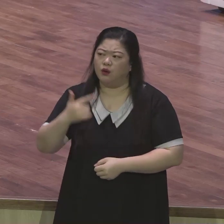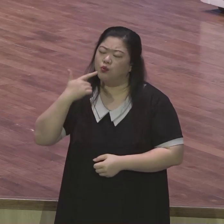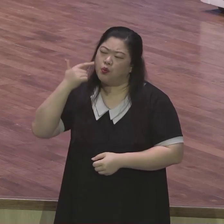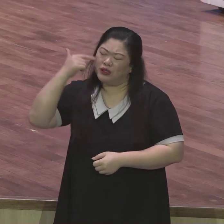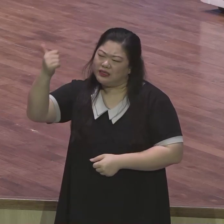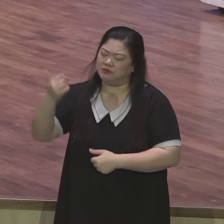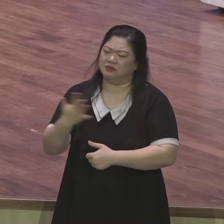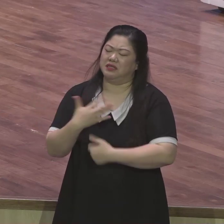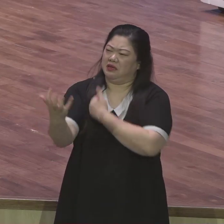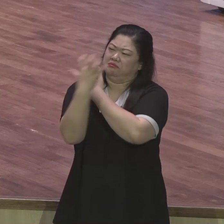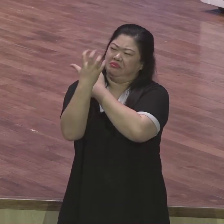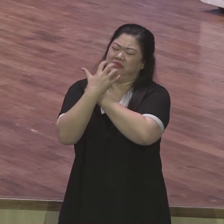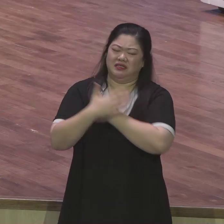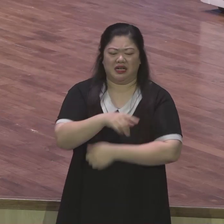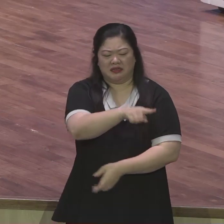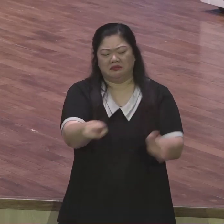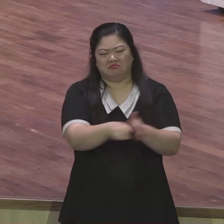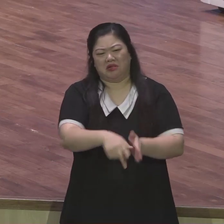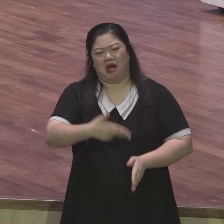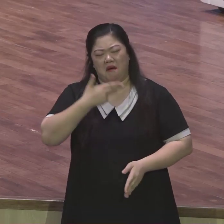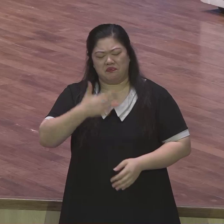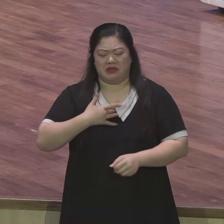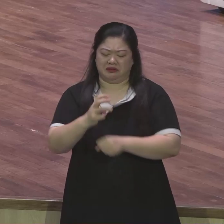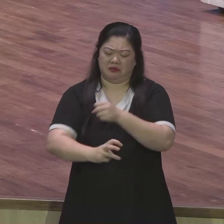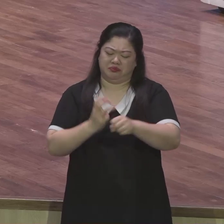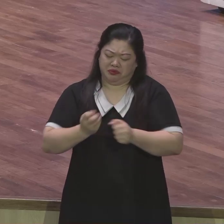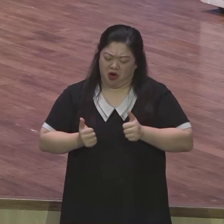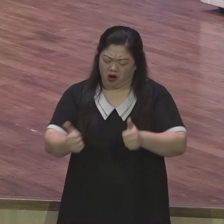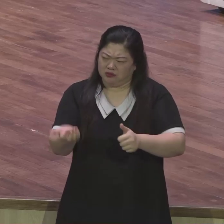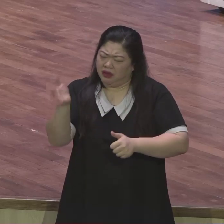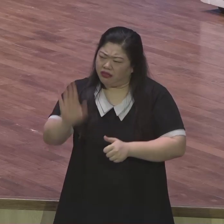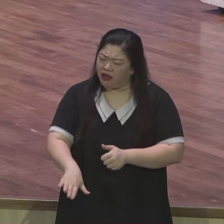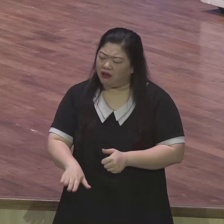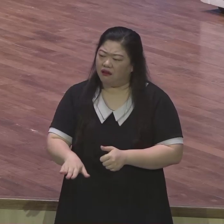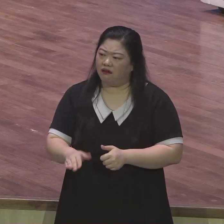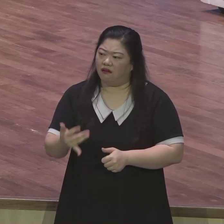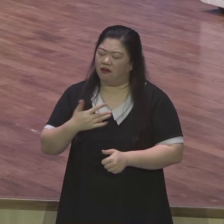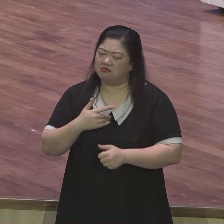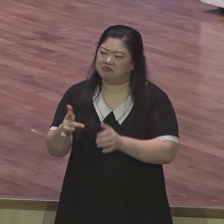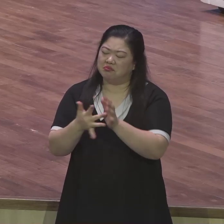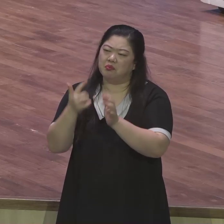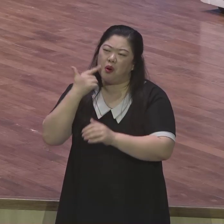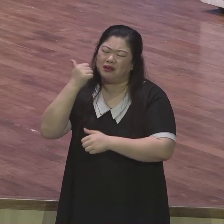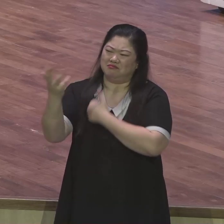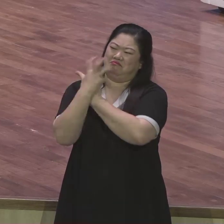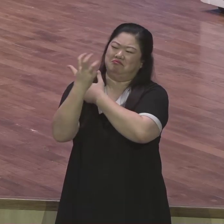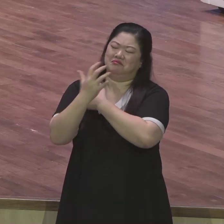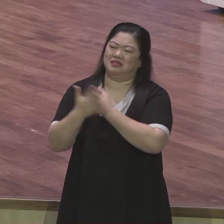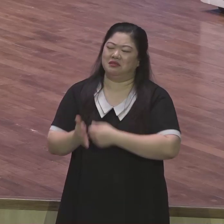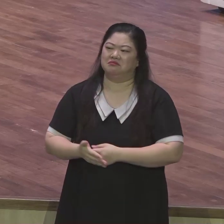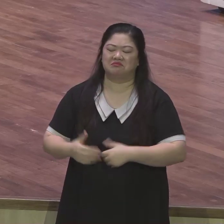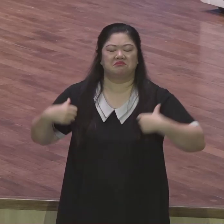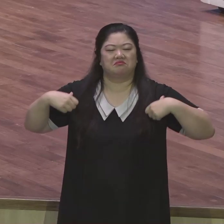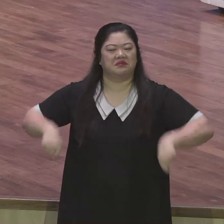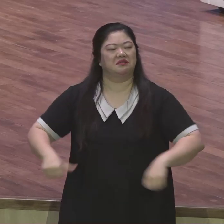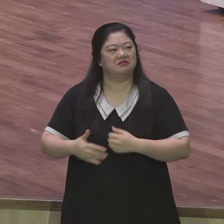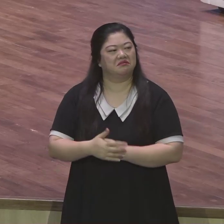기분 나빠서 교회 안 다닌다 이 정도 했으면 내 문제 해결되어야 되는 거 아니냐 그러시더라고요 10년 동안 차량 봉사하면 제약